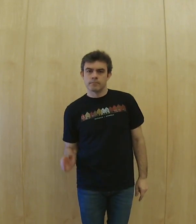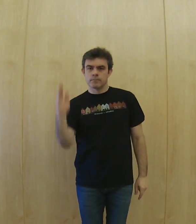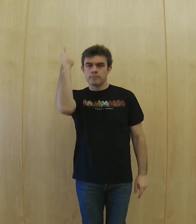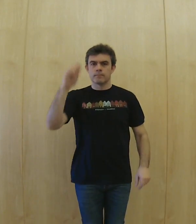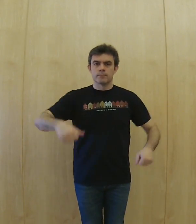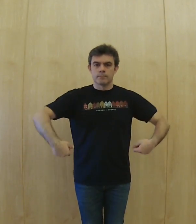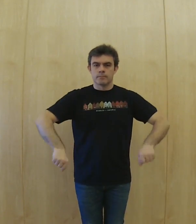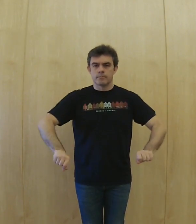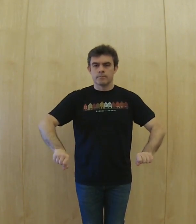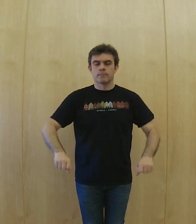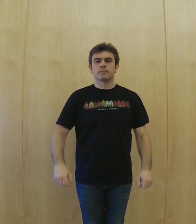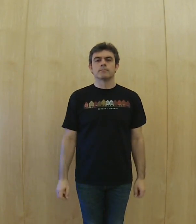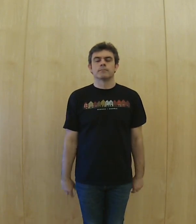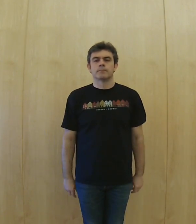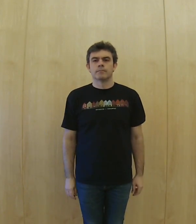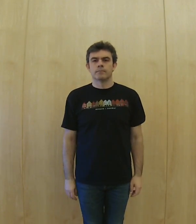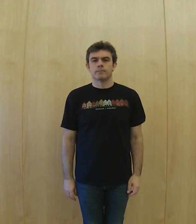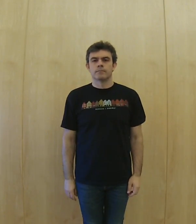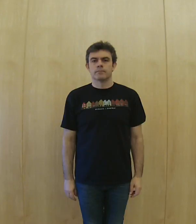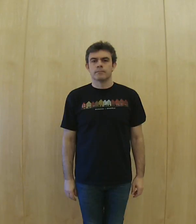sincronizar,